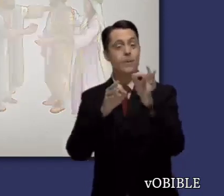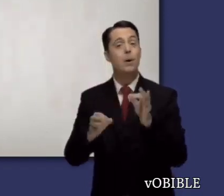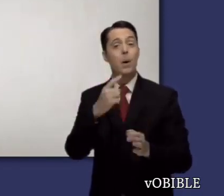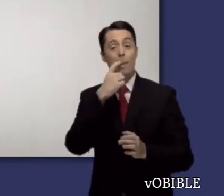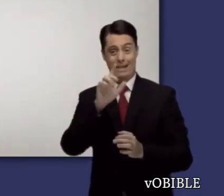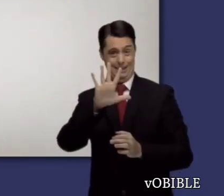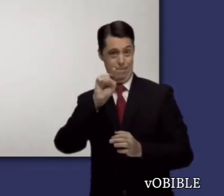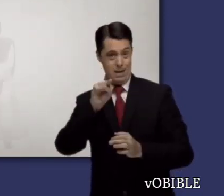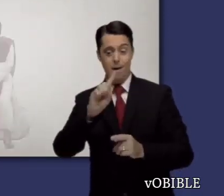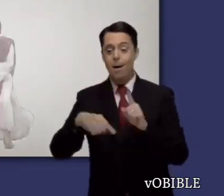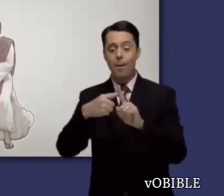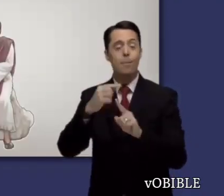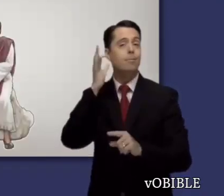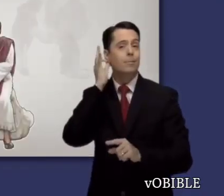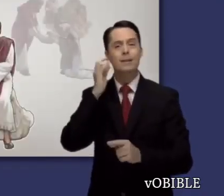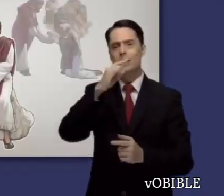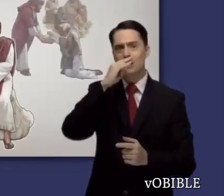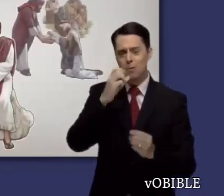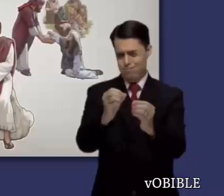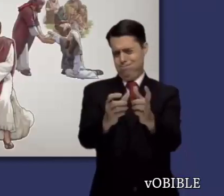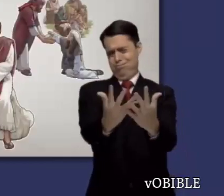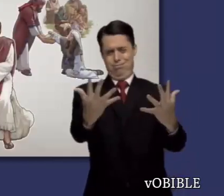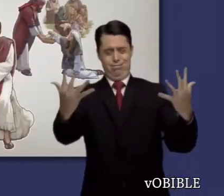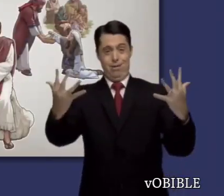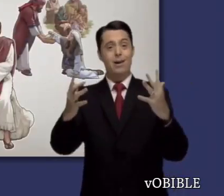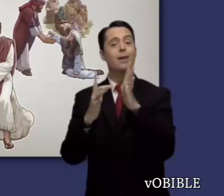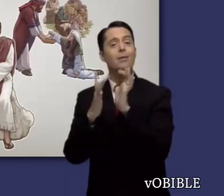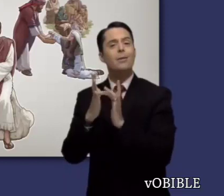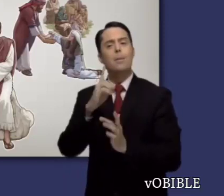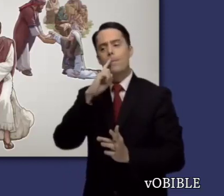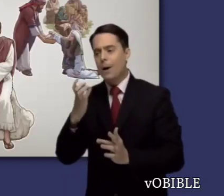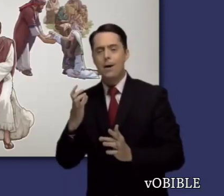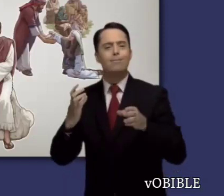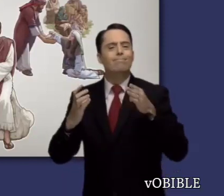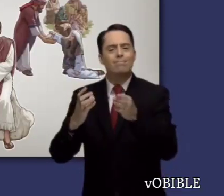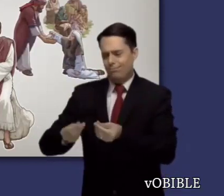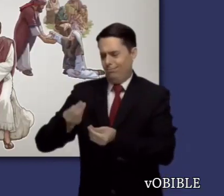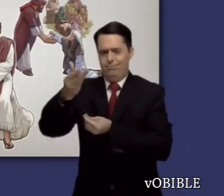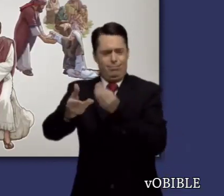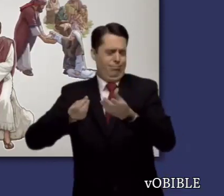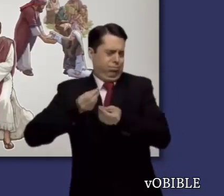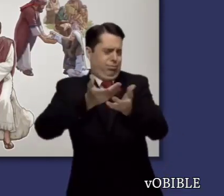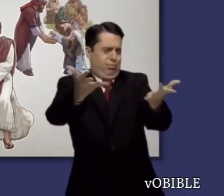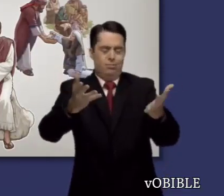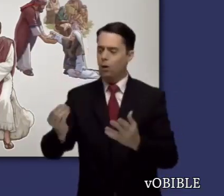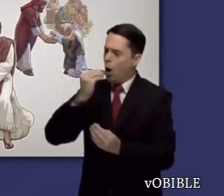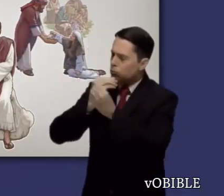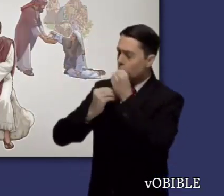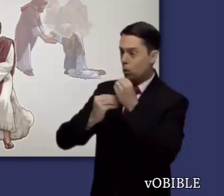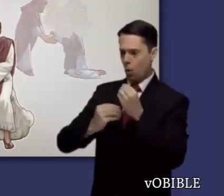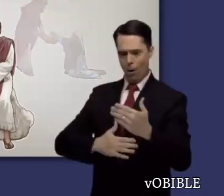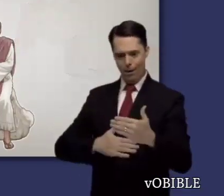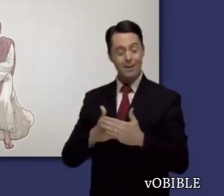El capítulo seis narra la ocasión en la que alimentó de forma milagrosa a una multitud de unos cinco mil hombres, además de